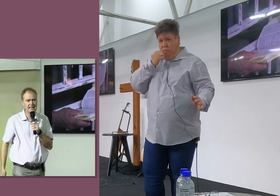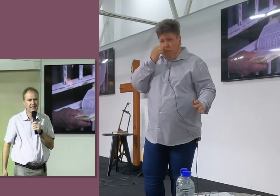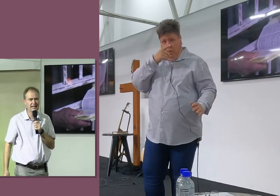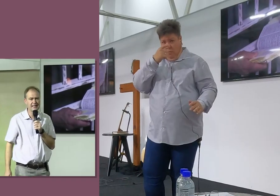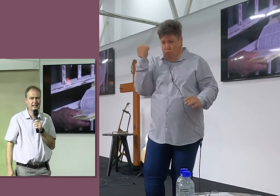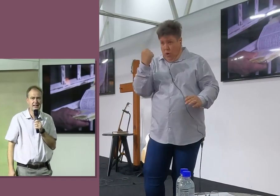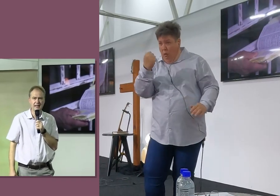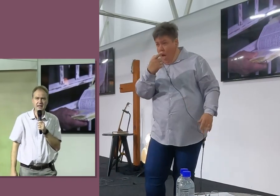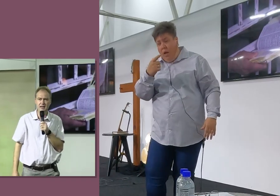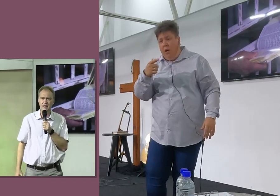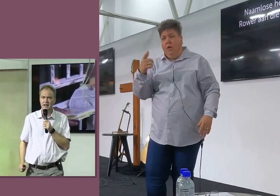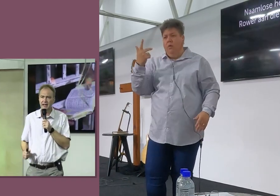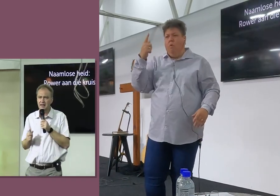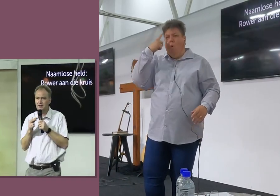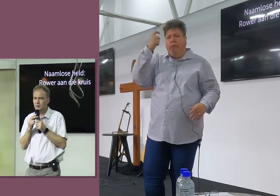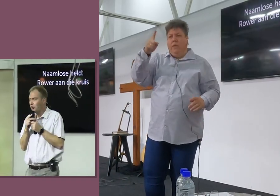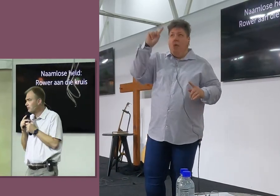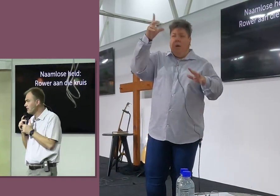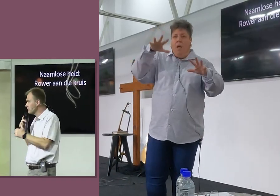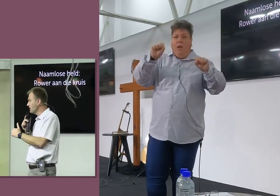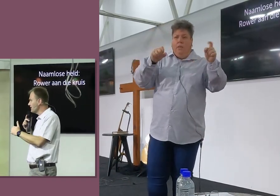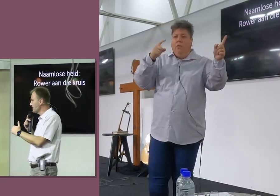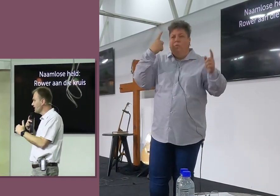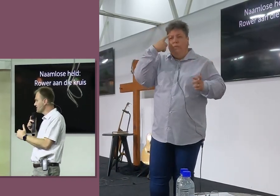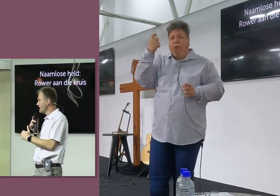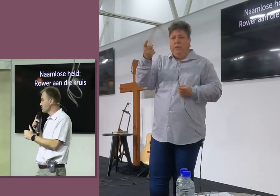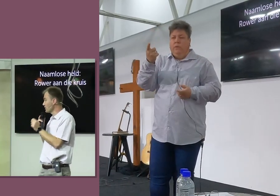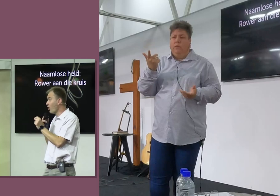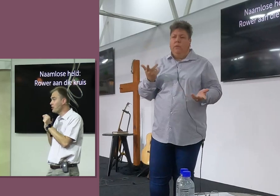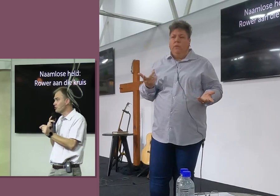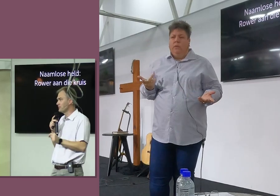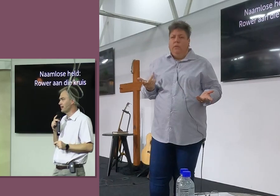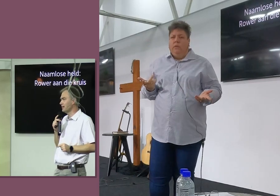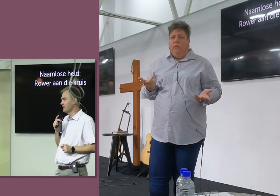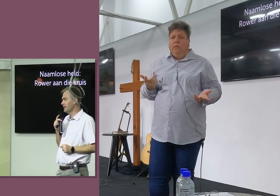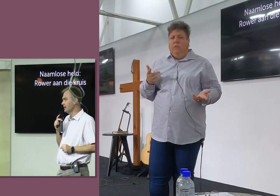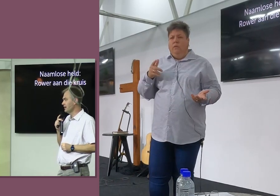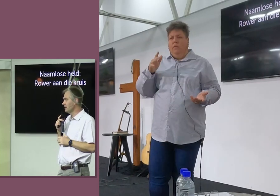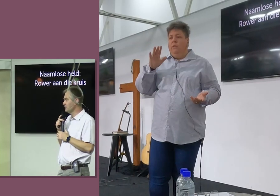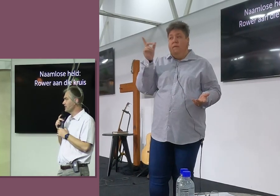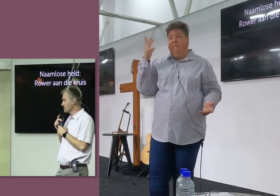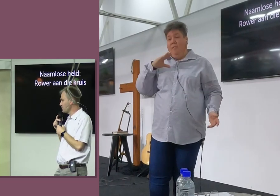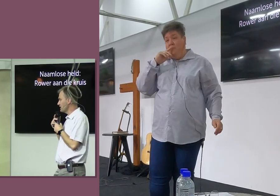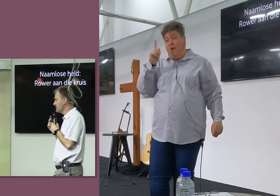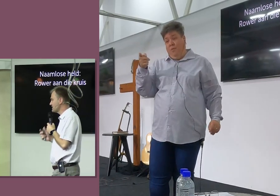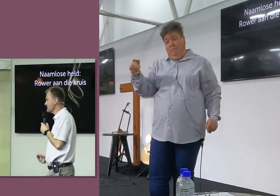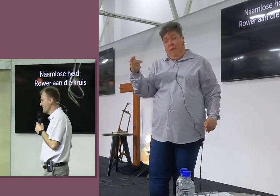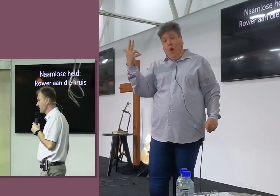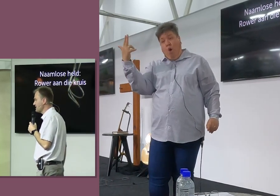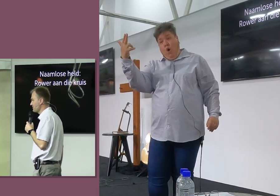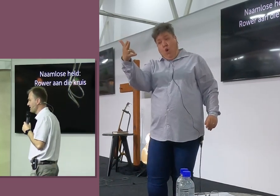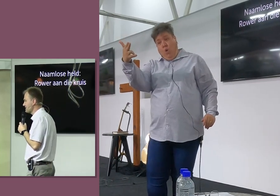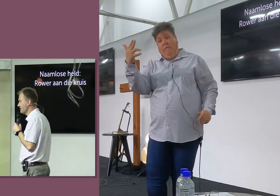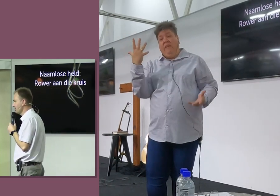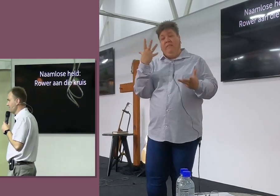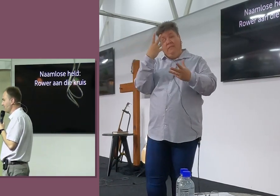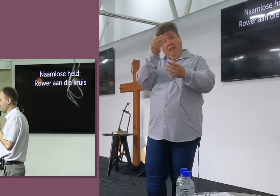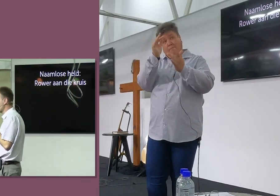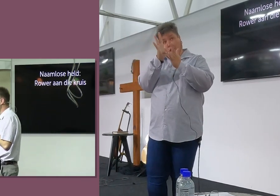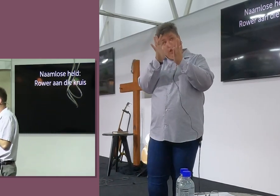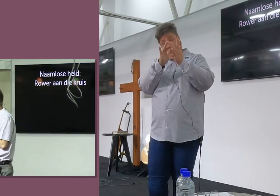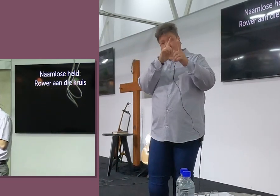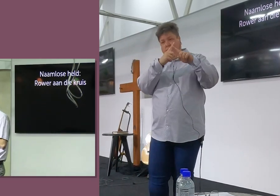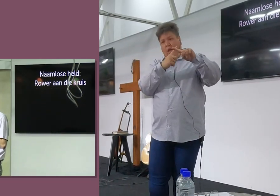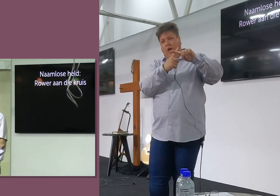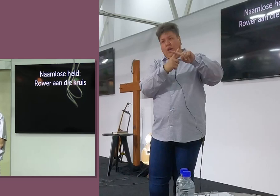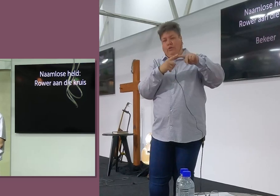En die heren red hulle, En, En vir oogend wil ek met julle gesels, Oor die rover, Wat saam met Jesus aan die kruis was, En wat